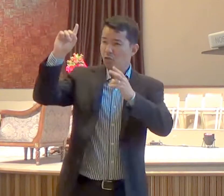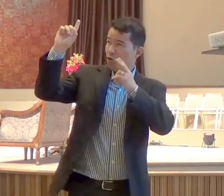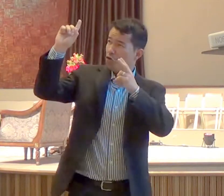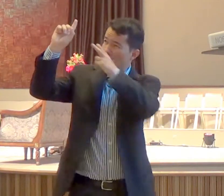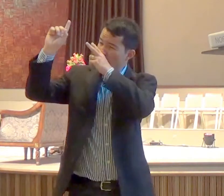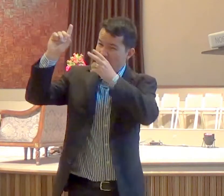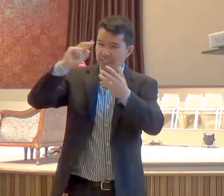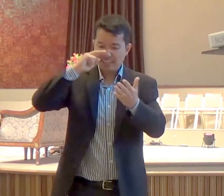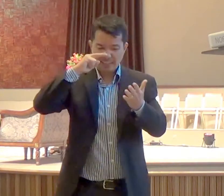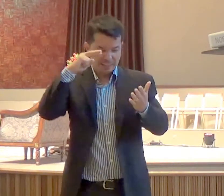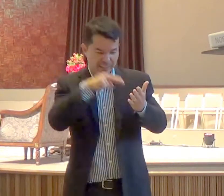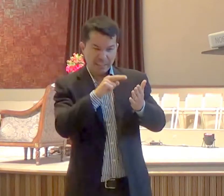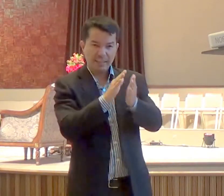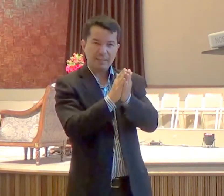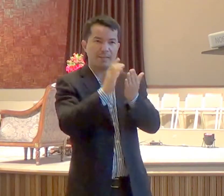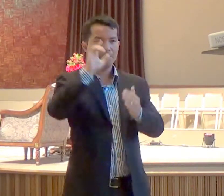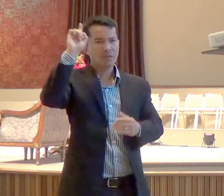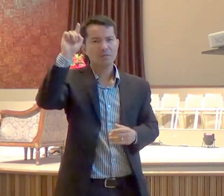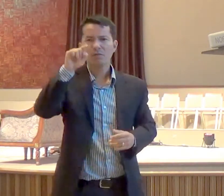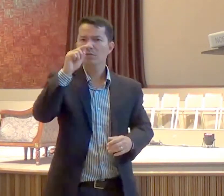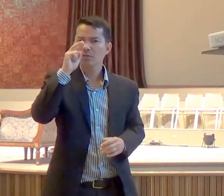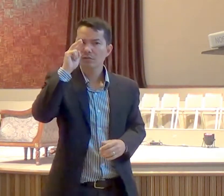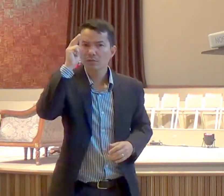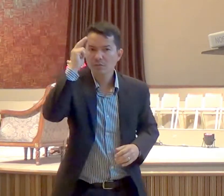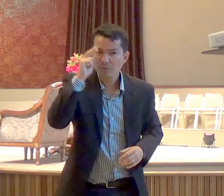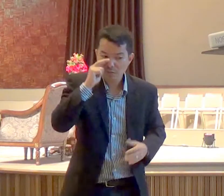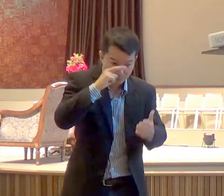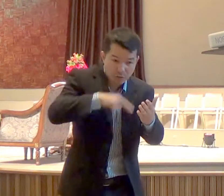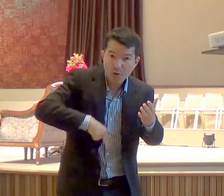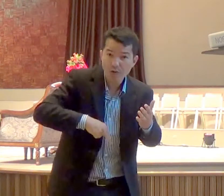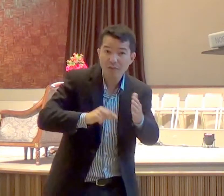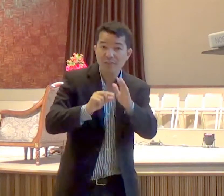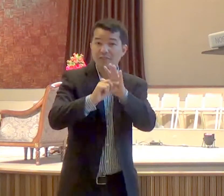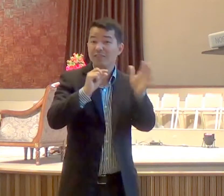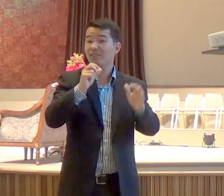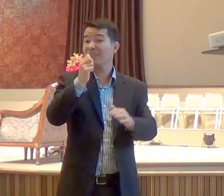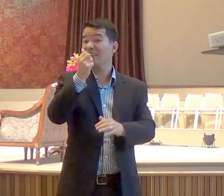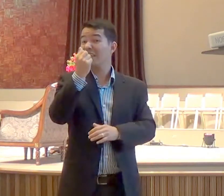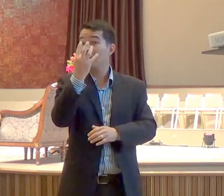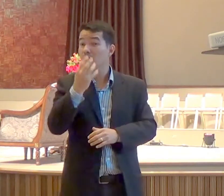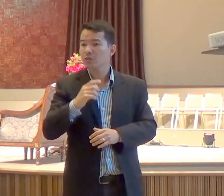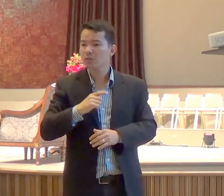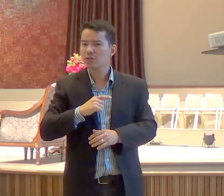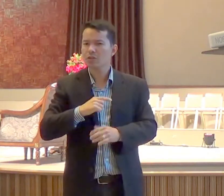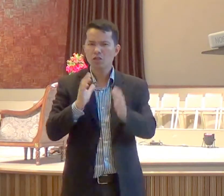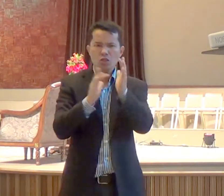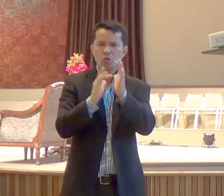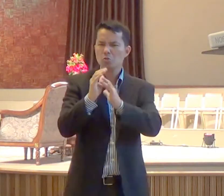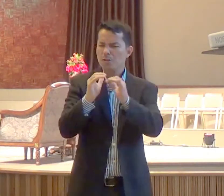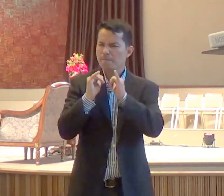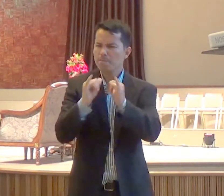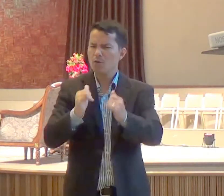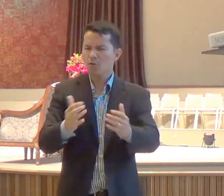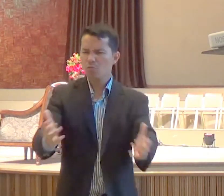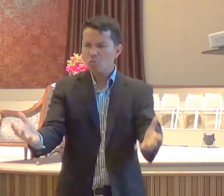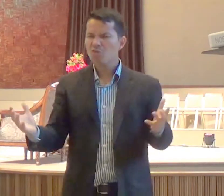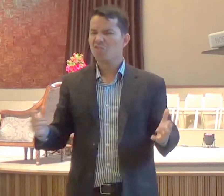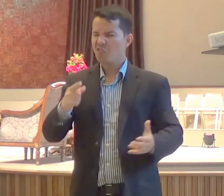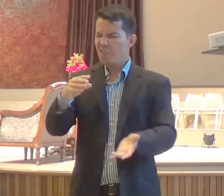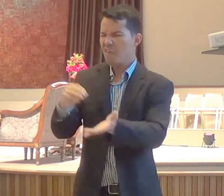versículo 14 diz a Bíblia que o Senhor Jesus censurou os onze por sua incredulidade e pela